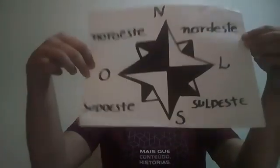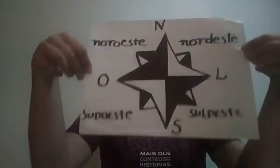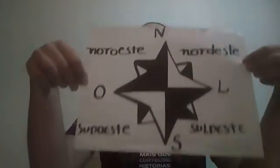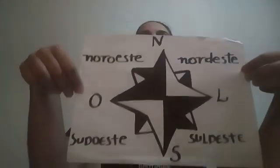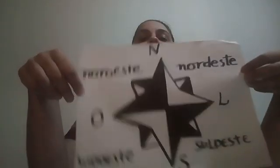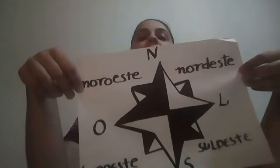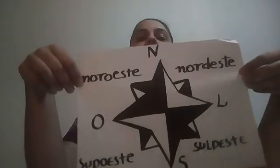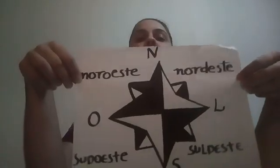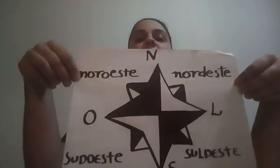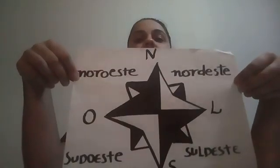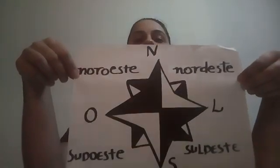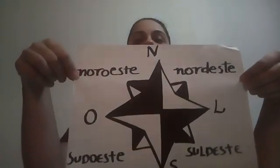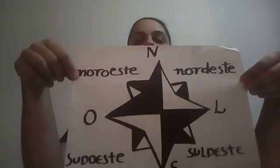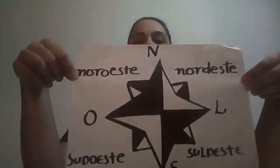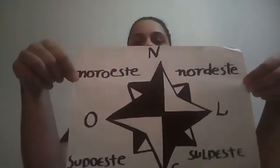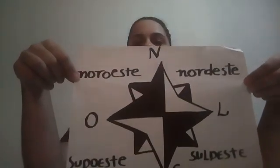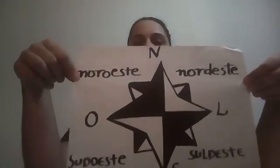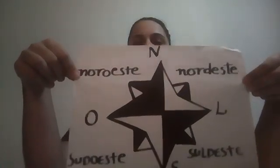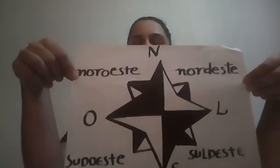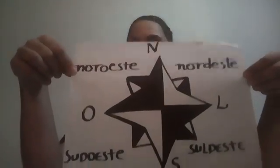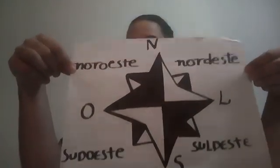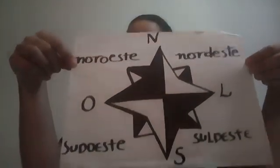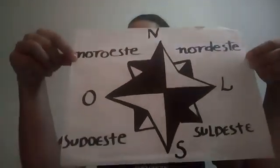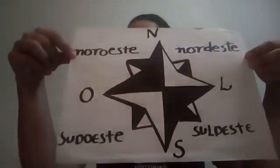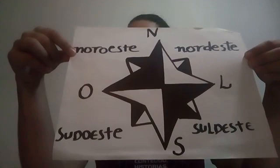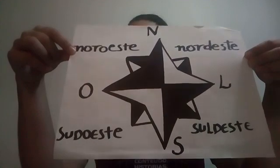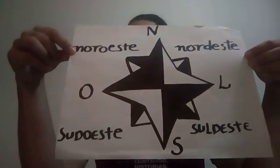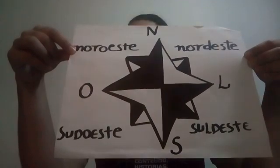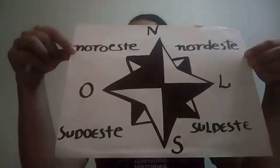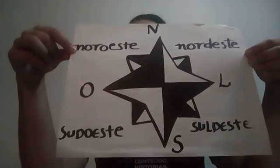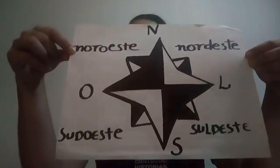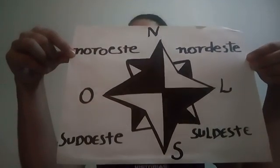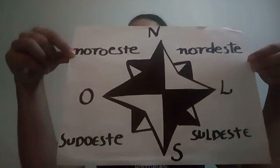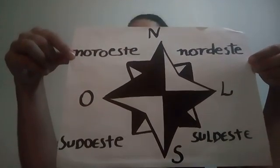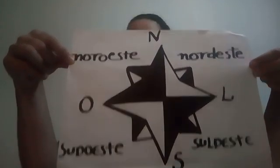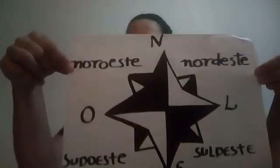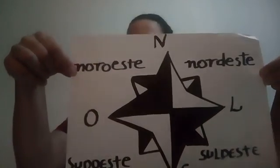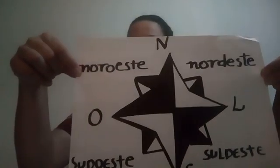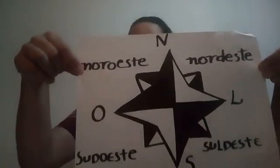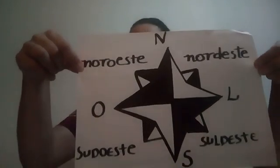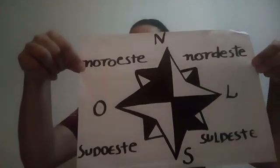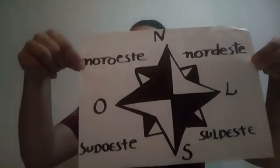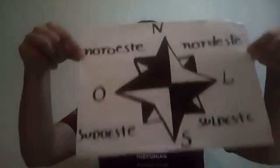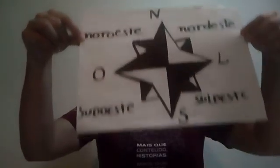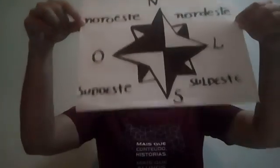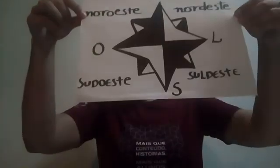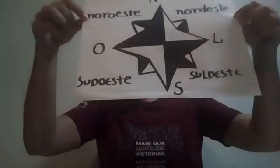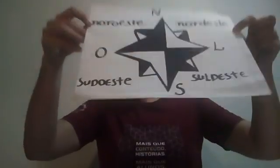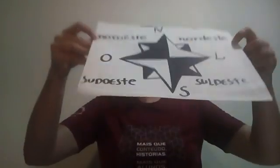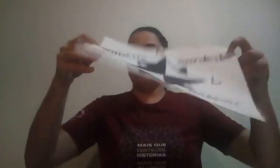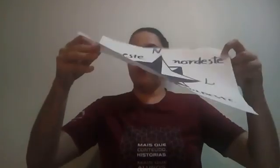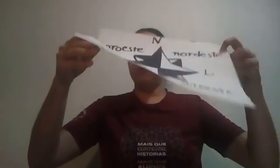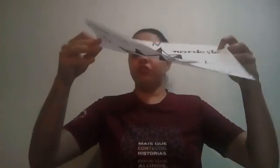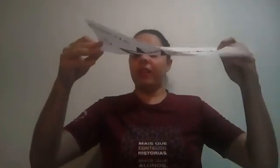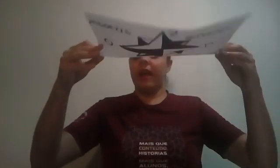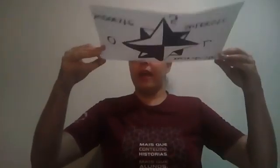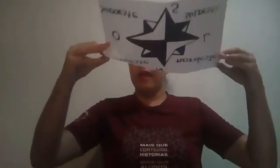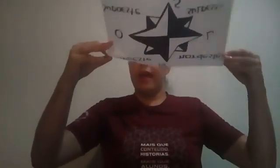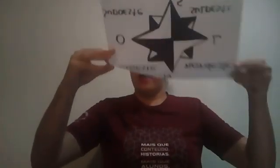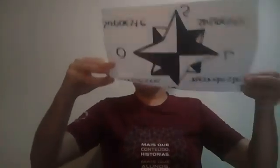fica até melhor de vocês identificarem. Os pontos colaterais, vamos dar a